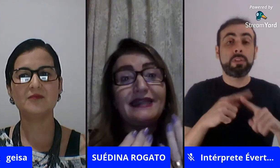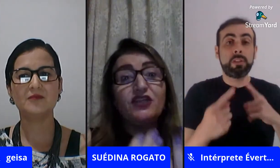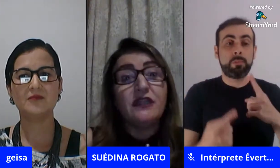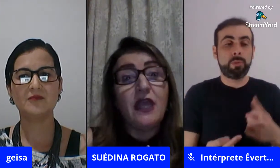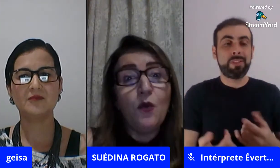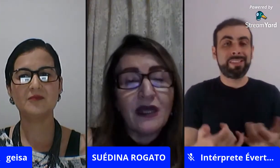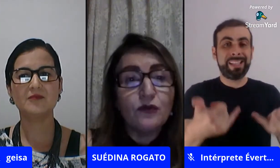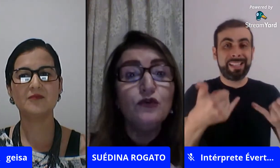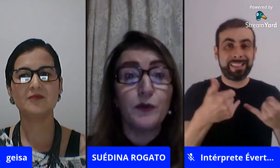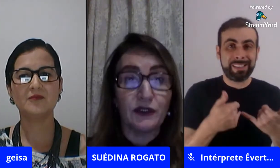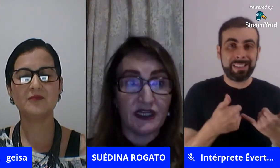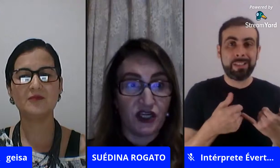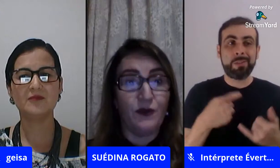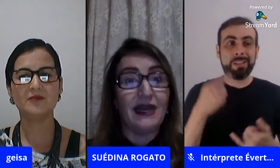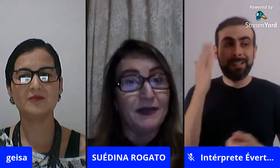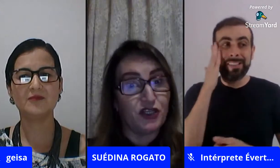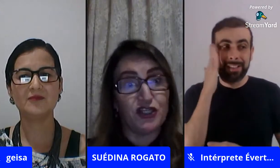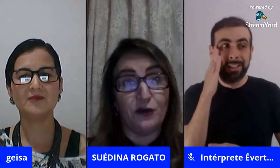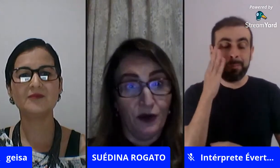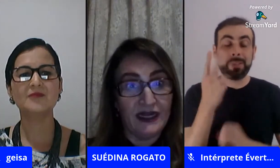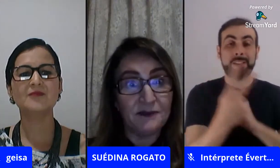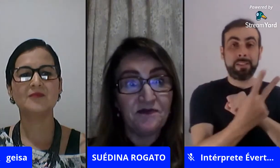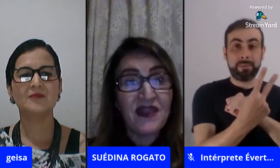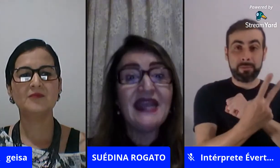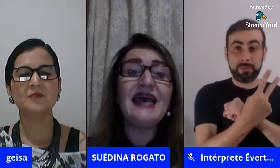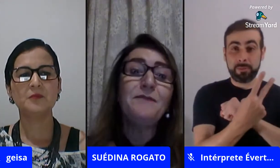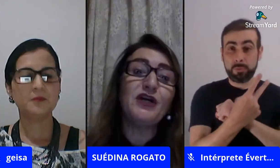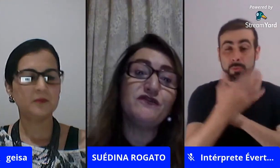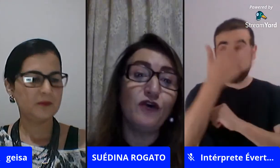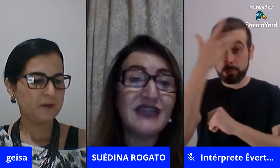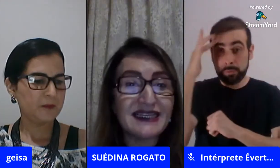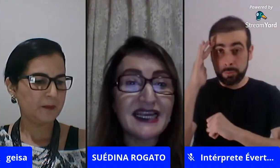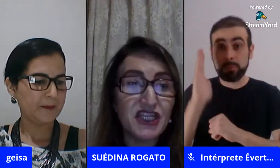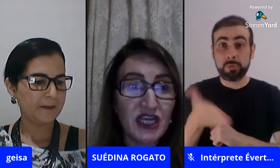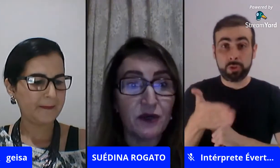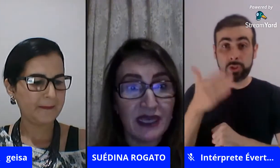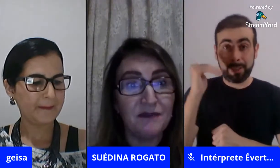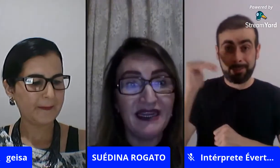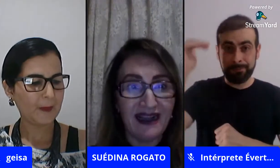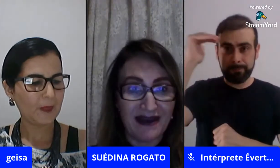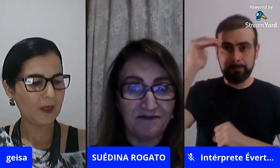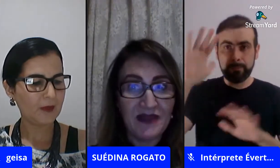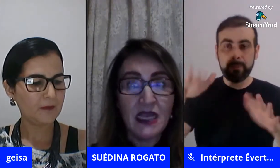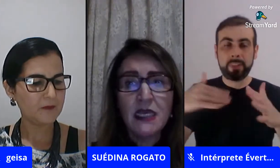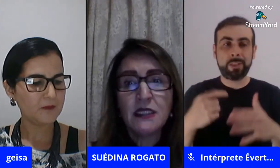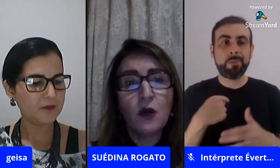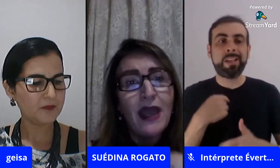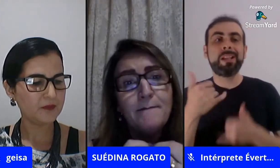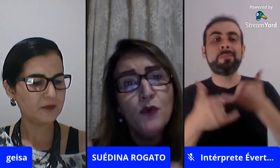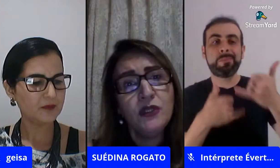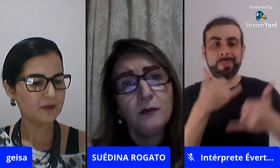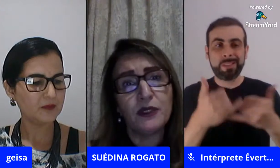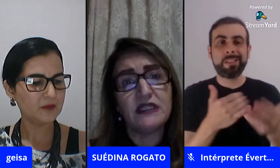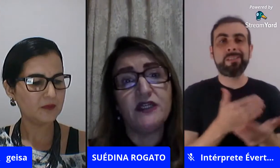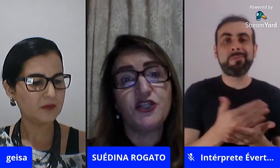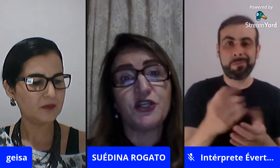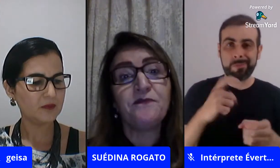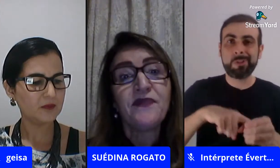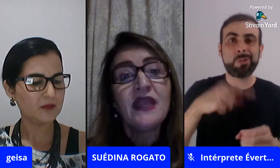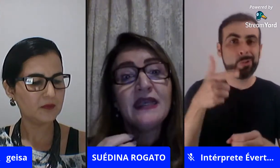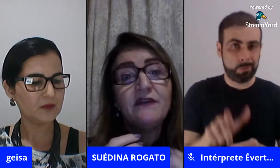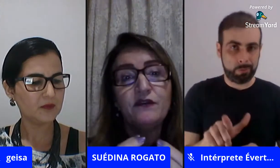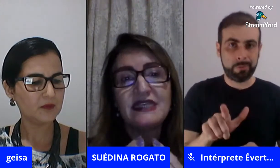como criança ela entende que tem um adulto protegendo ela a partir de agora e ela pode voltar a ser ingênua e brincar então é muito